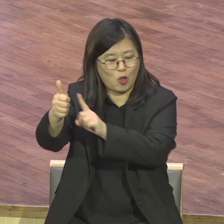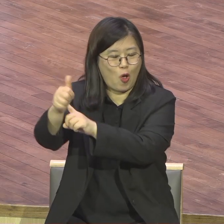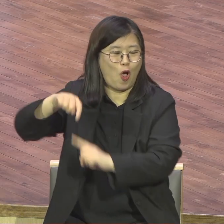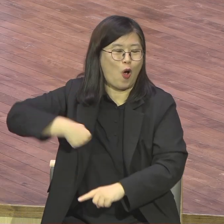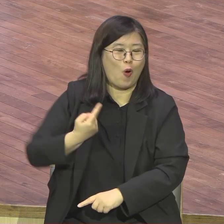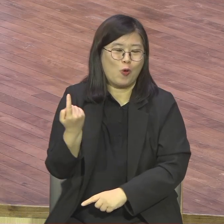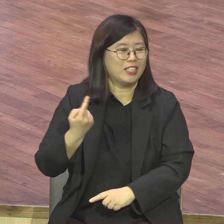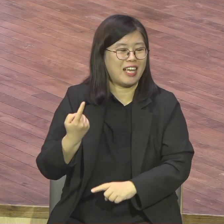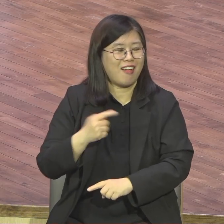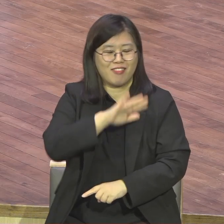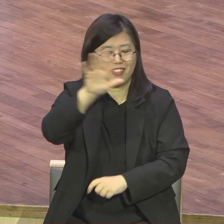갖춰지게 된다니까